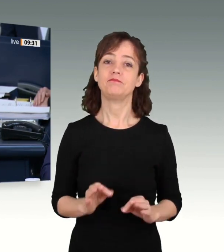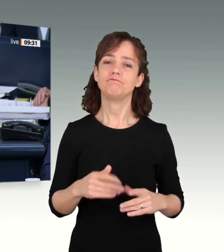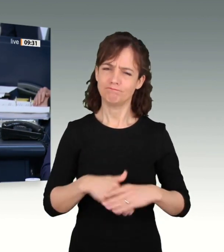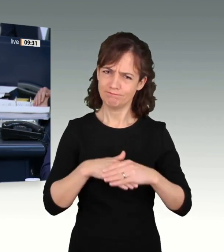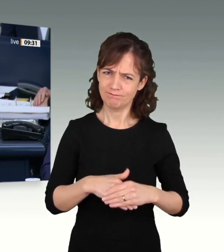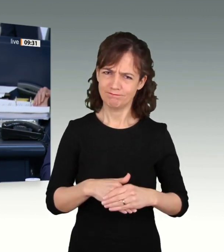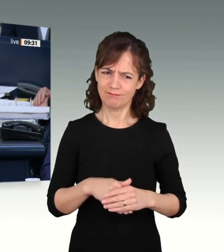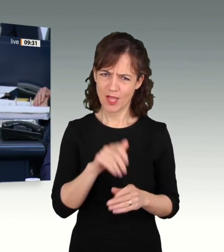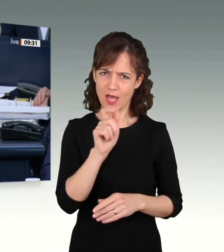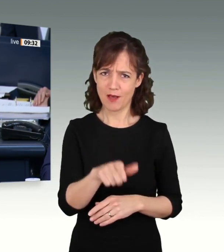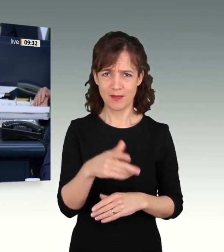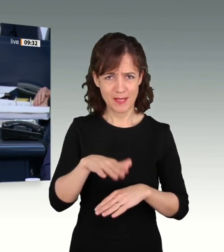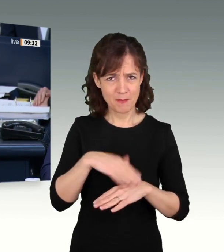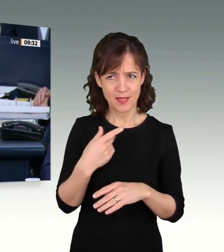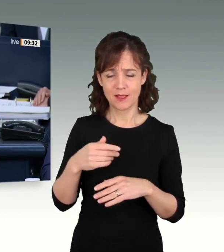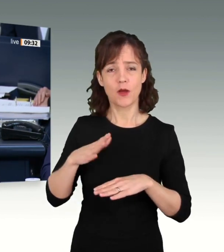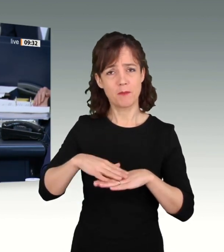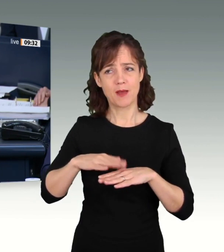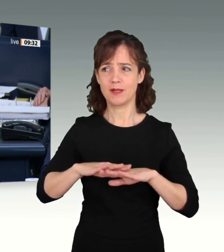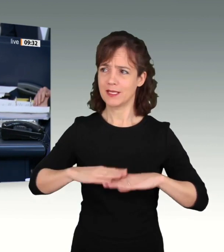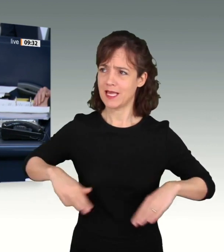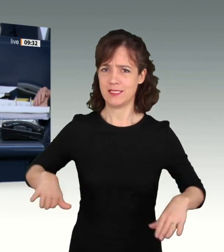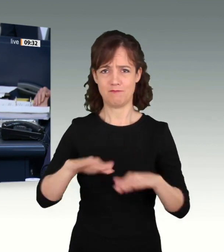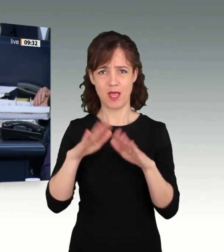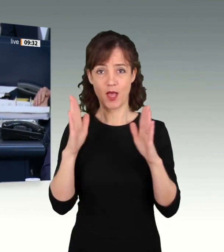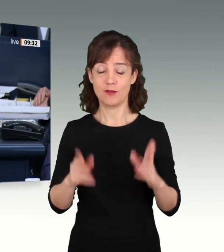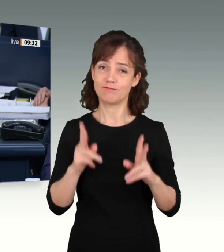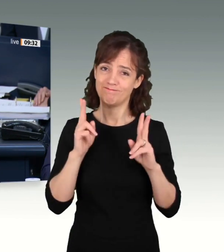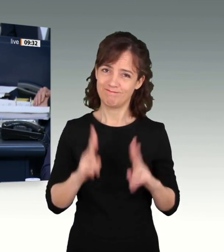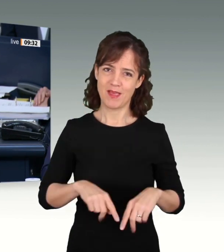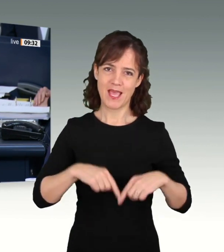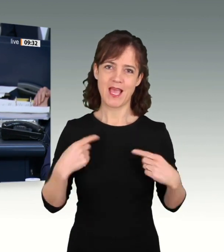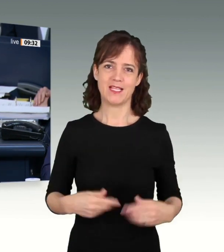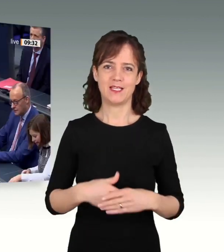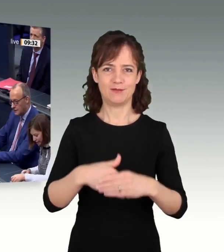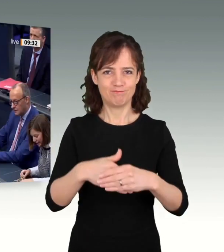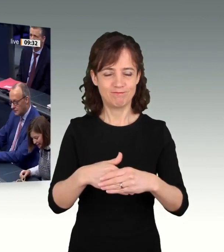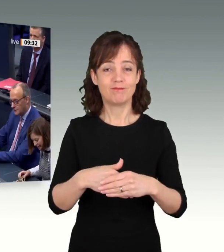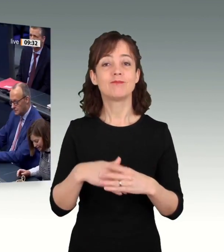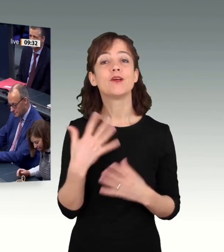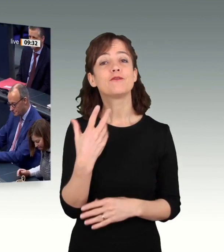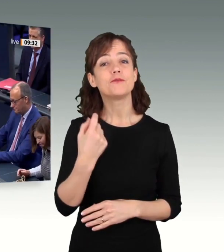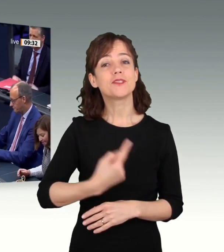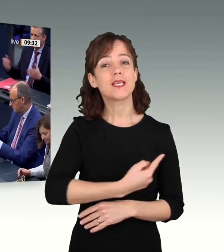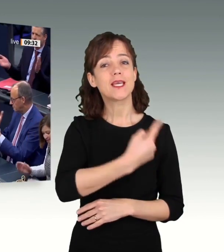haben das ja gemerkt, im Namen des ganzen Hauses nochmal ganz, ganz herzlich zu Ihrem 50-jährigen Parlamentsjubiläum.